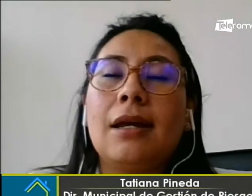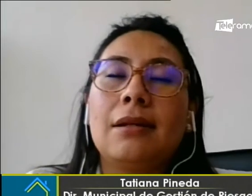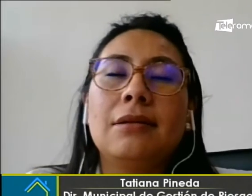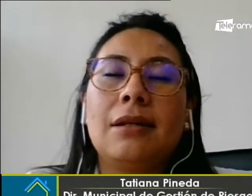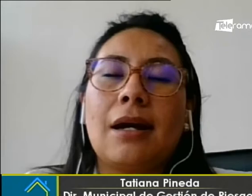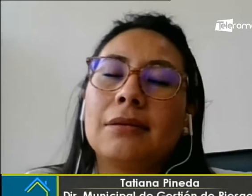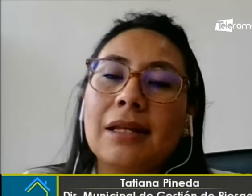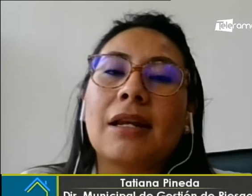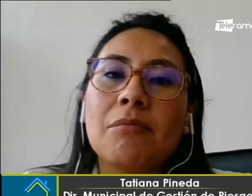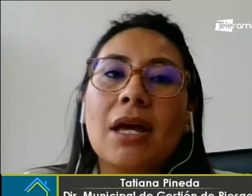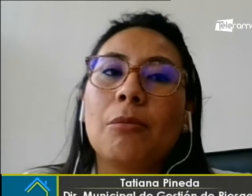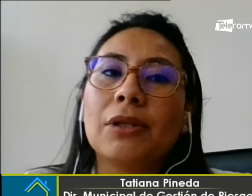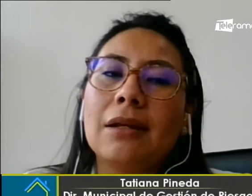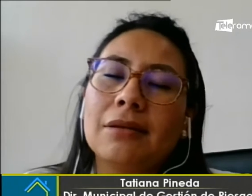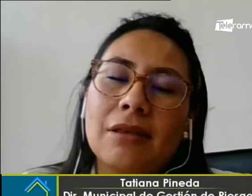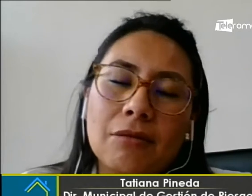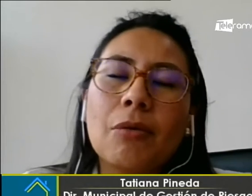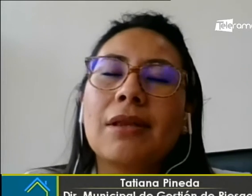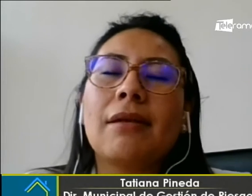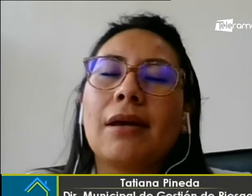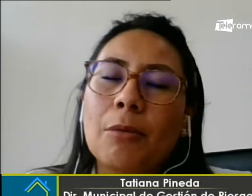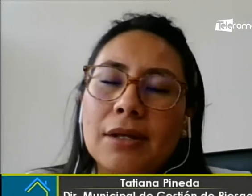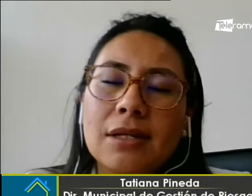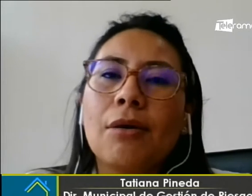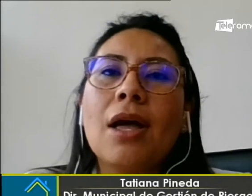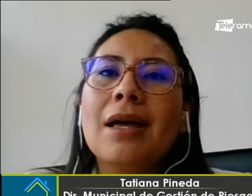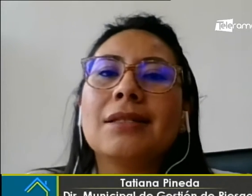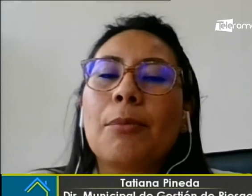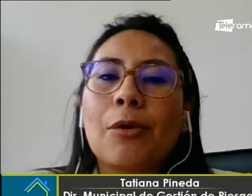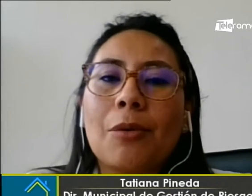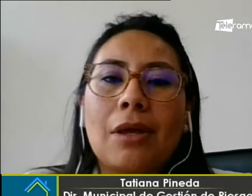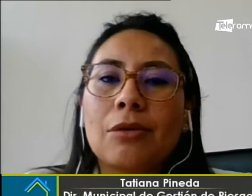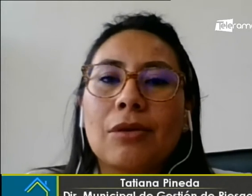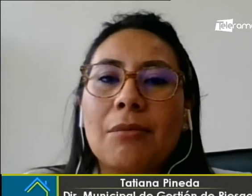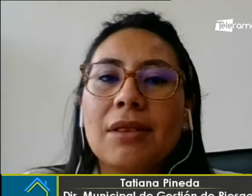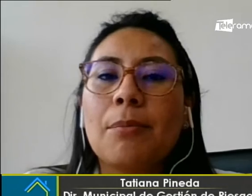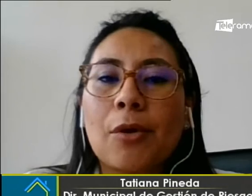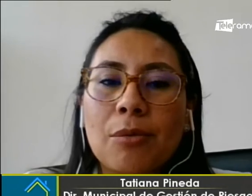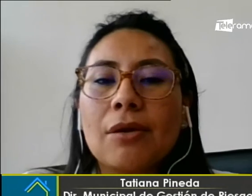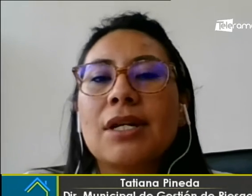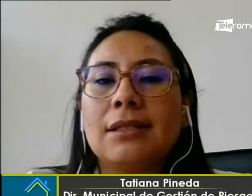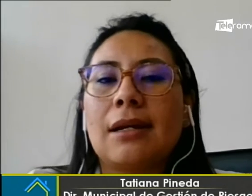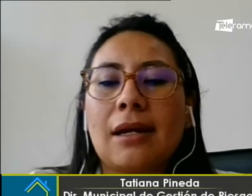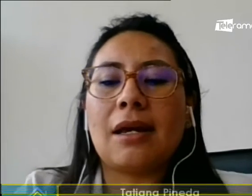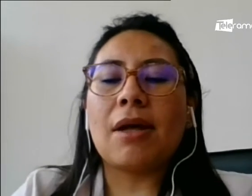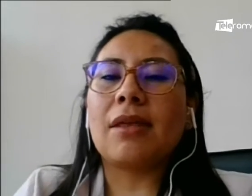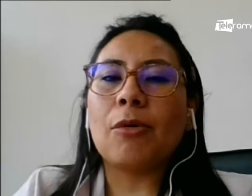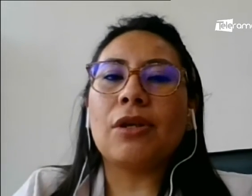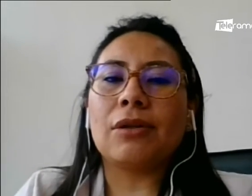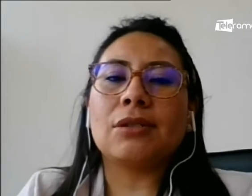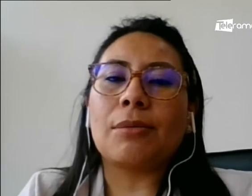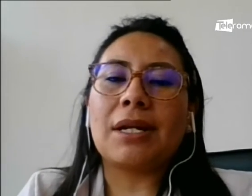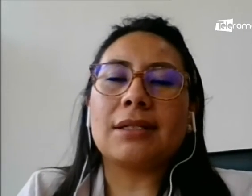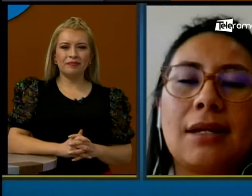tranvía como tal, teniendo en cuenta que, como les digo, está totalmente prohibido realizar la quema